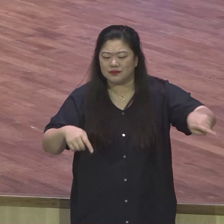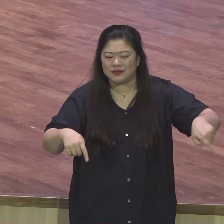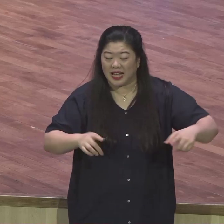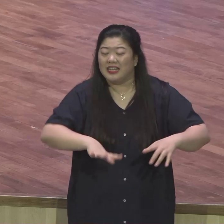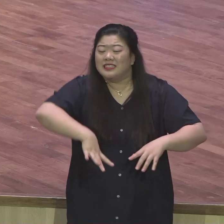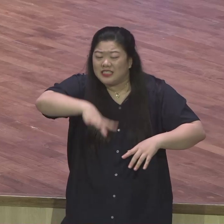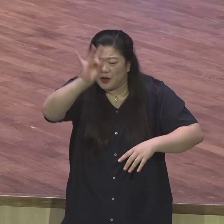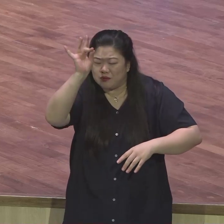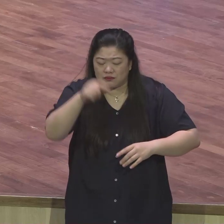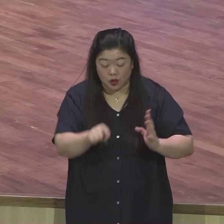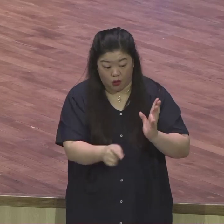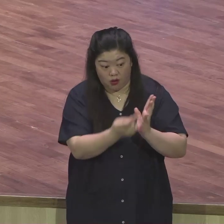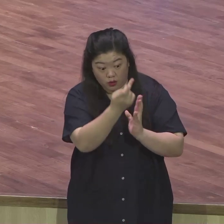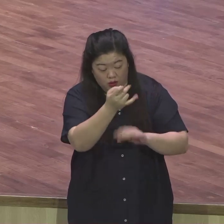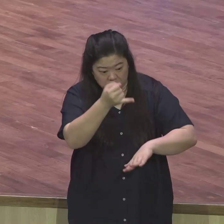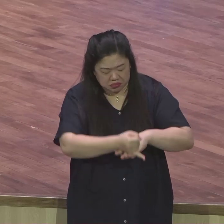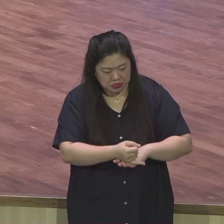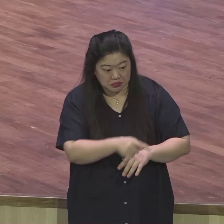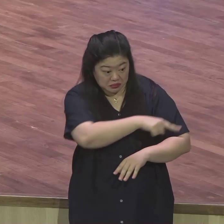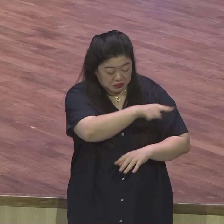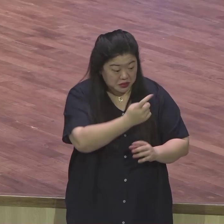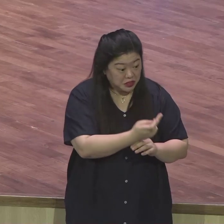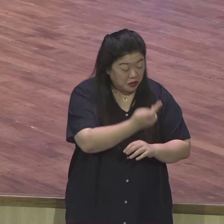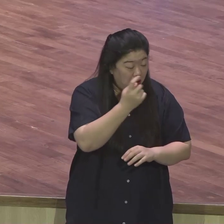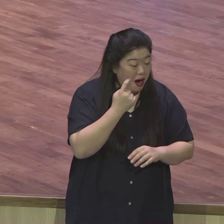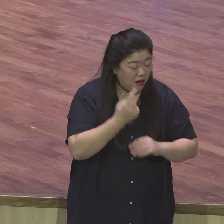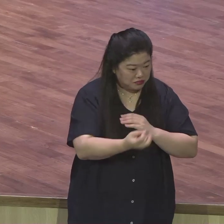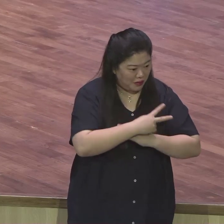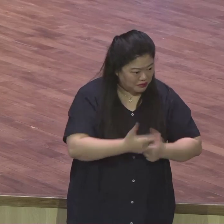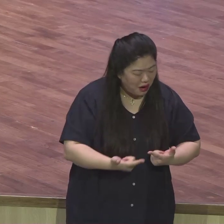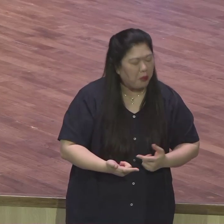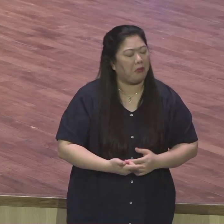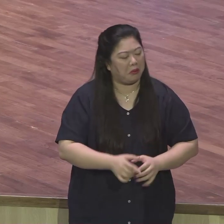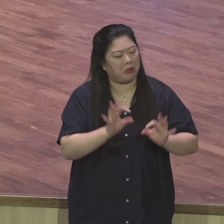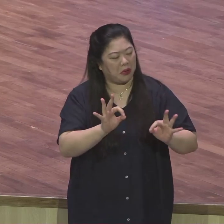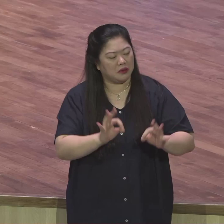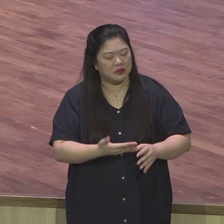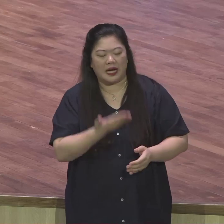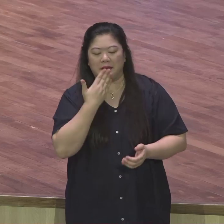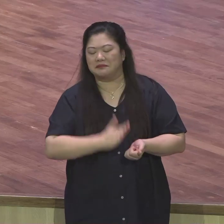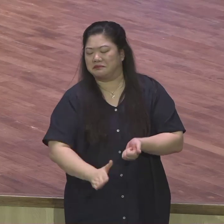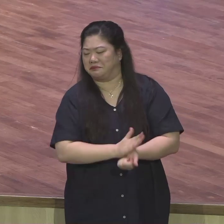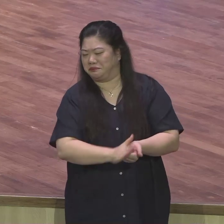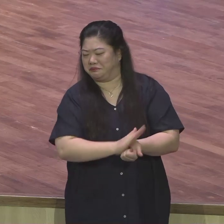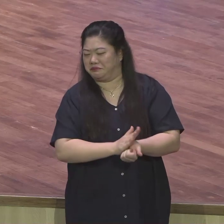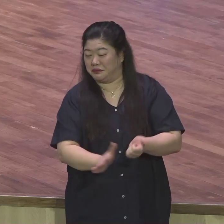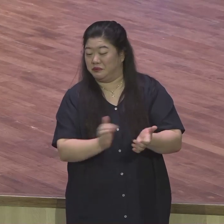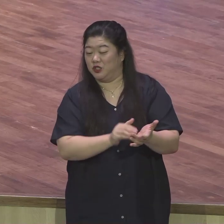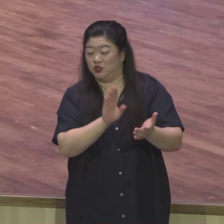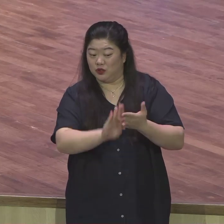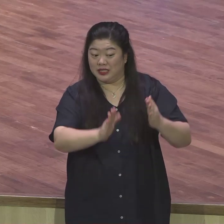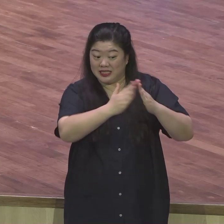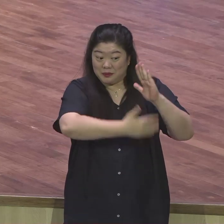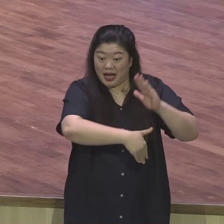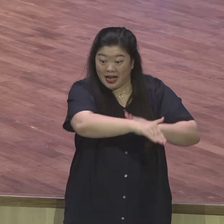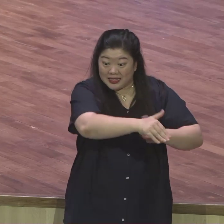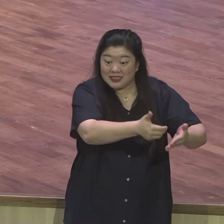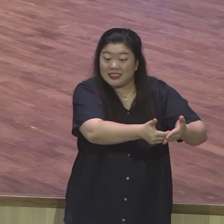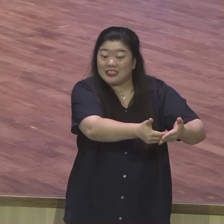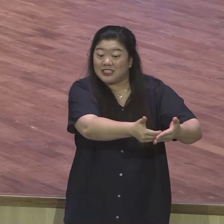가게 되는데 비밀리에 부하들을 다 식입니다. 이 변함인 자루에 가져갈